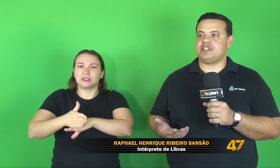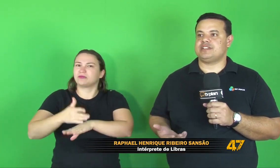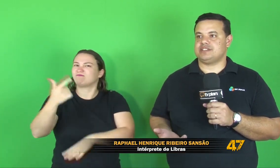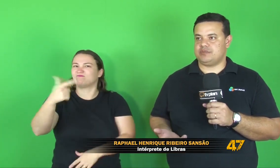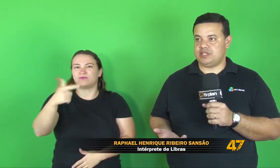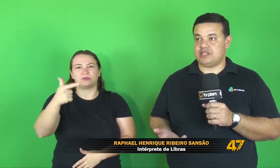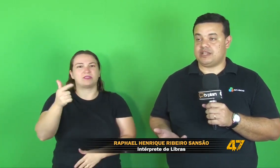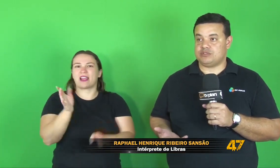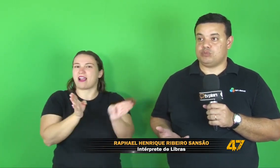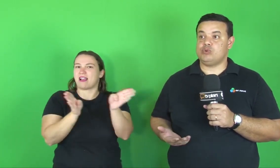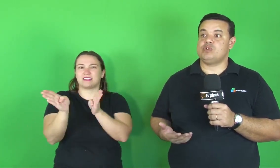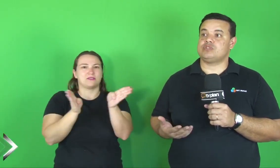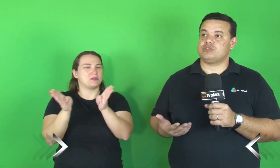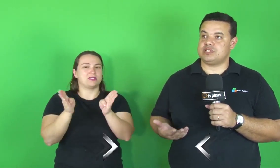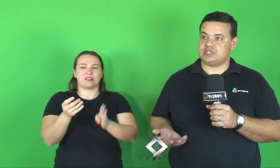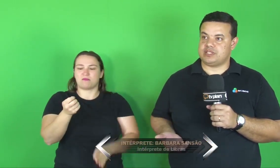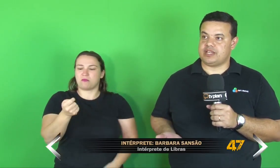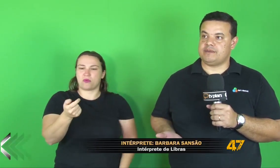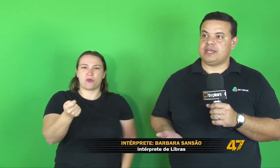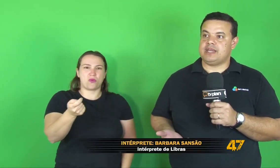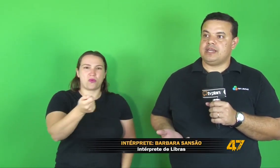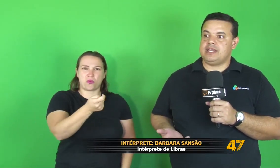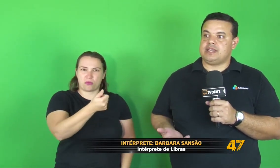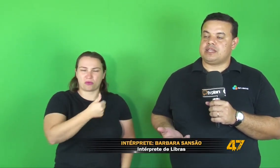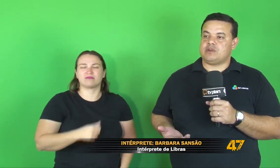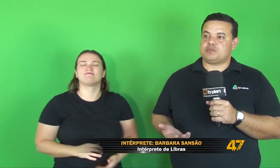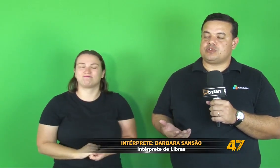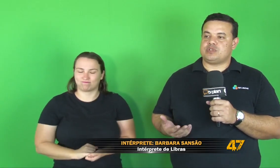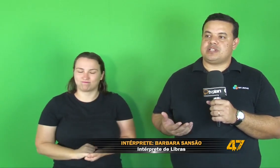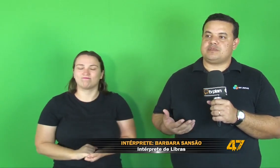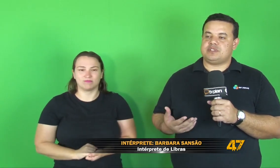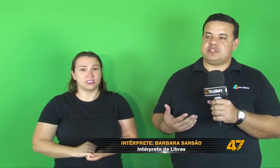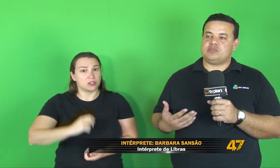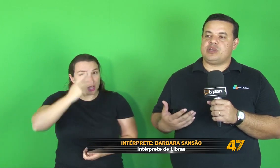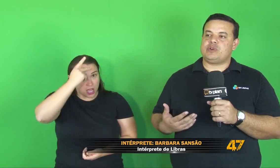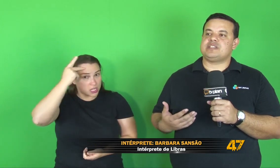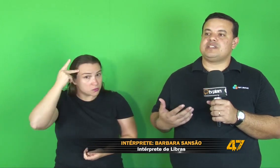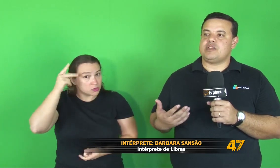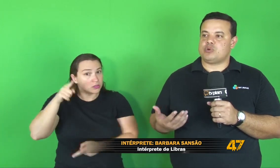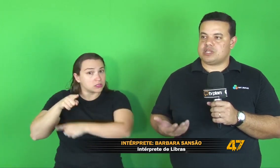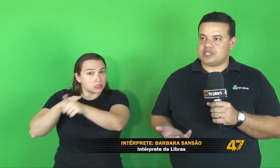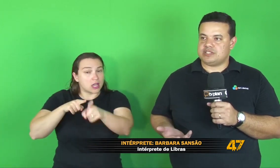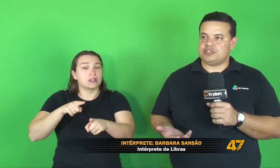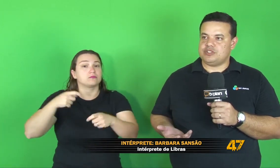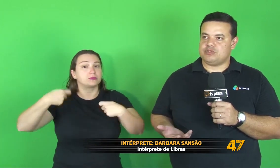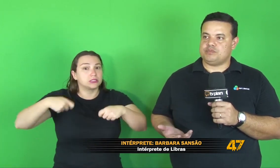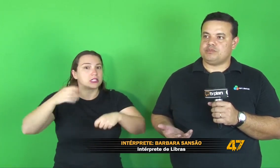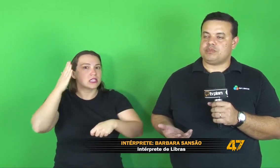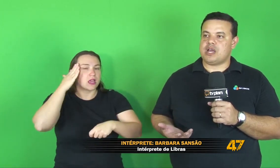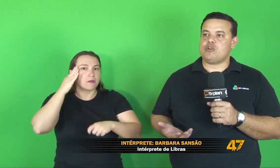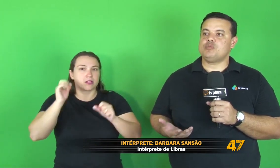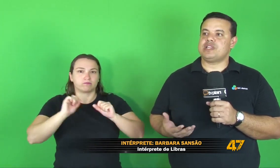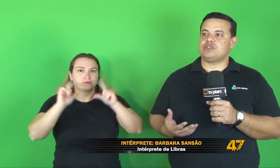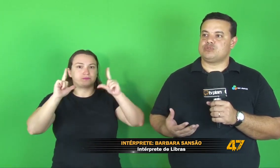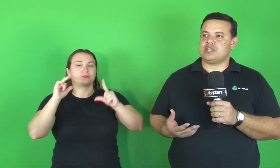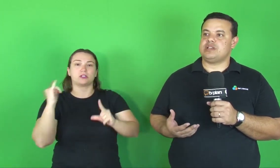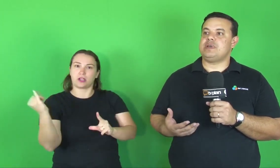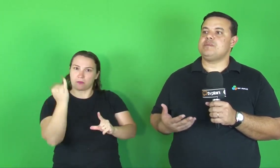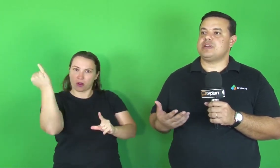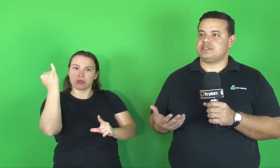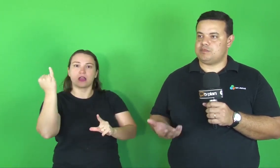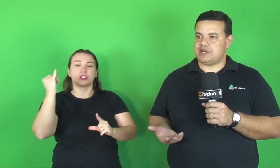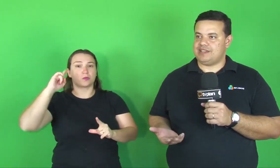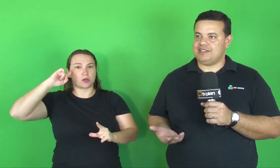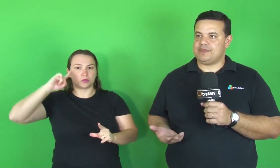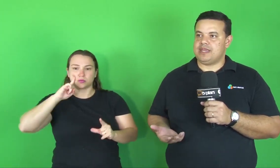dificilmente tem acessibilidade. São poucas coisas que tem. Então, as pessoas precisam reconhecer a importância disso para a comunidade surda